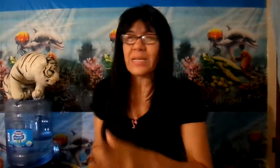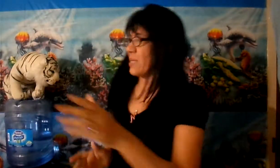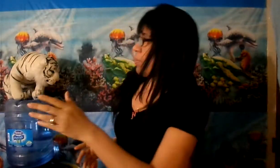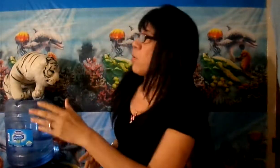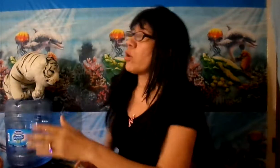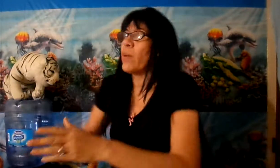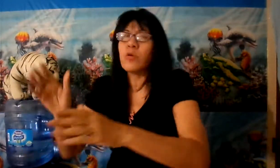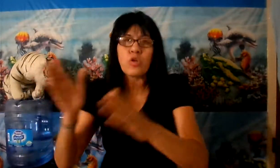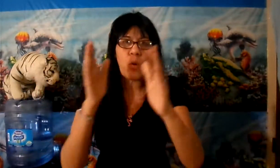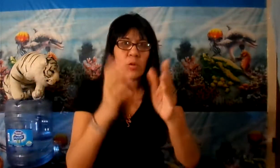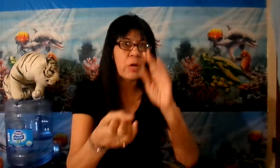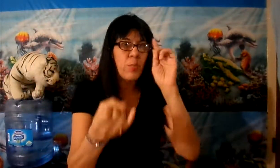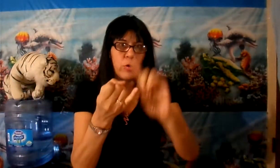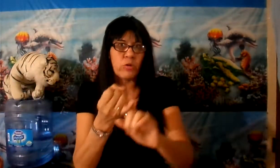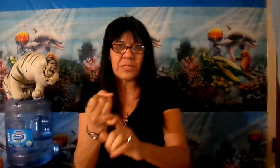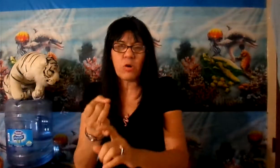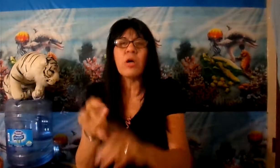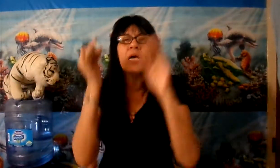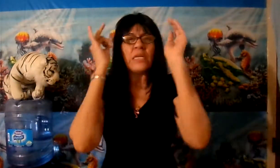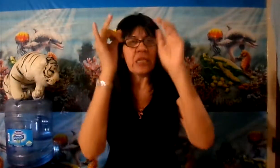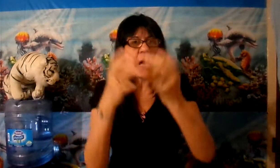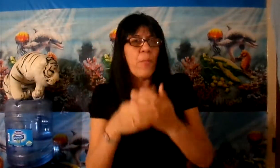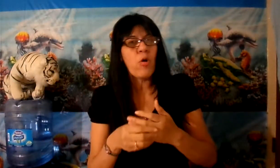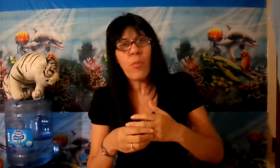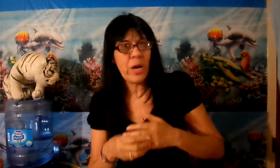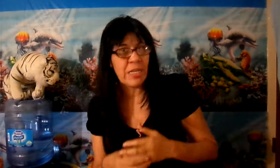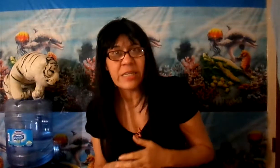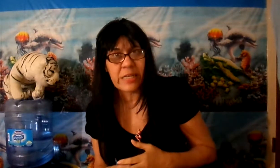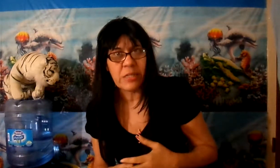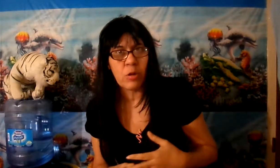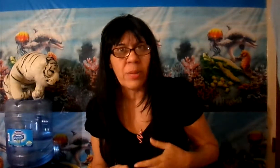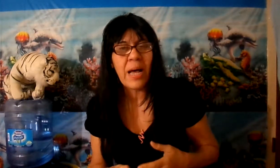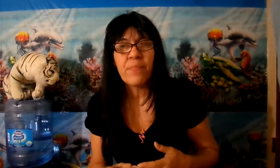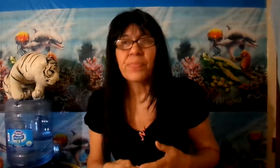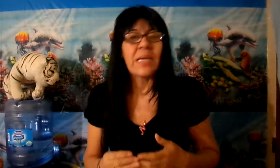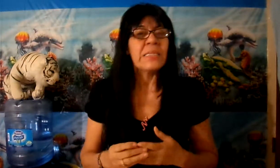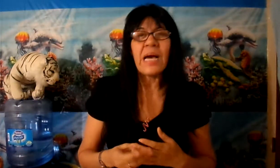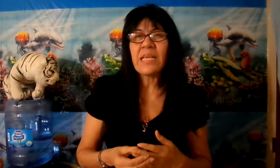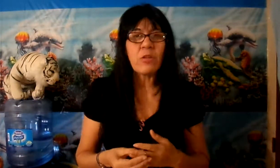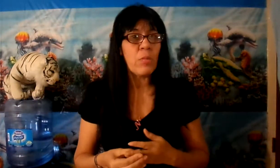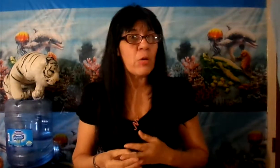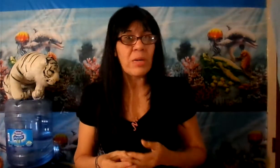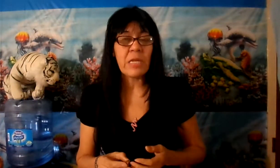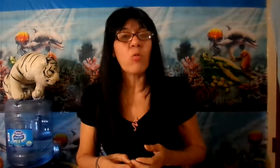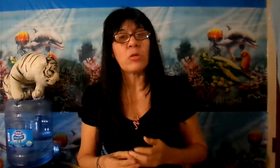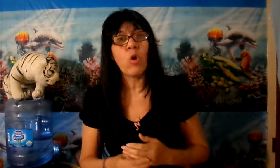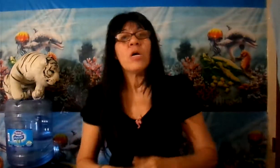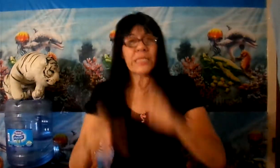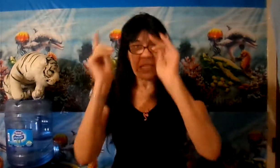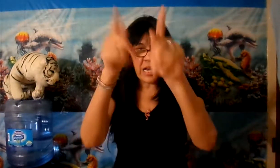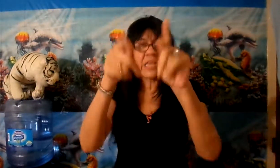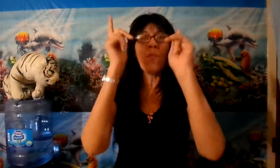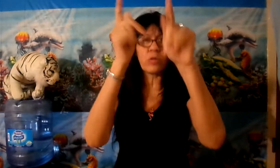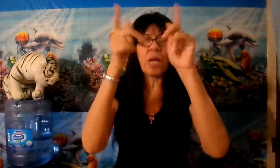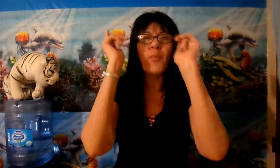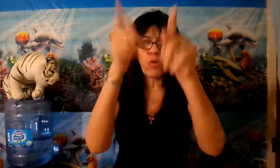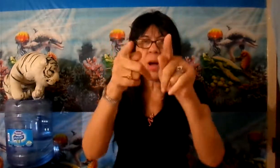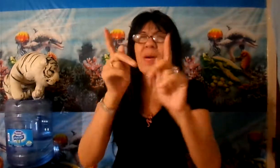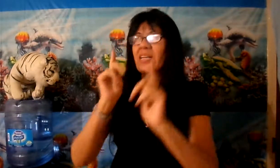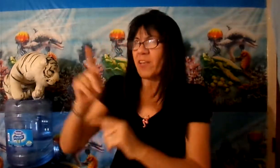sabemos que muchos no votaron por Donatron ni tampoco por Hillary Clinton, ¿verdad? Nadie te obligó a ti cuando tenían que votar por Obama que te